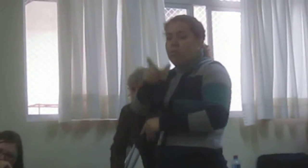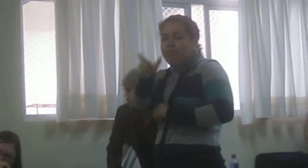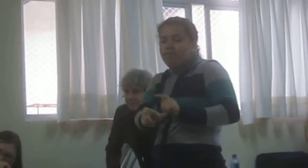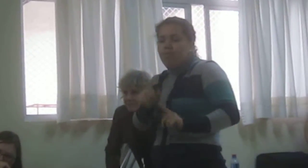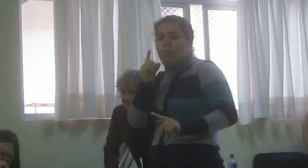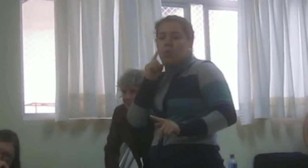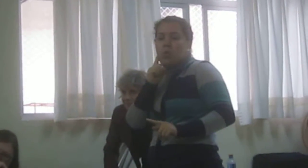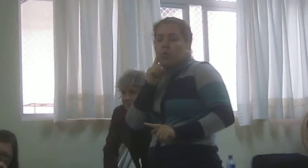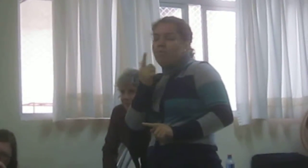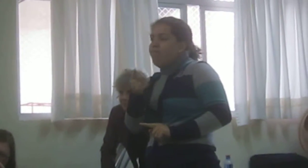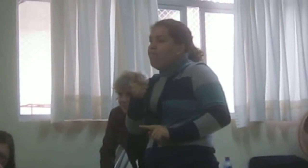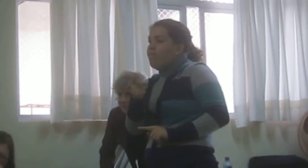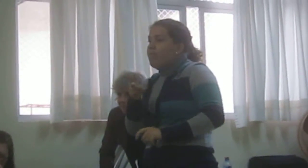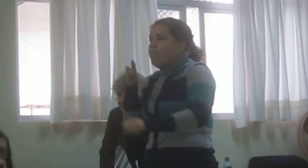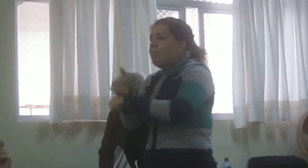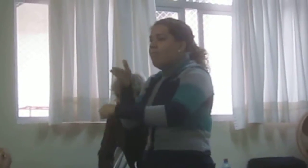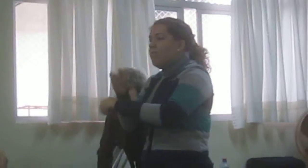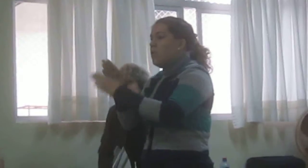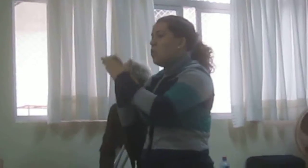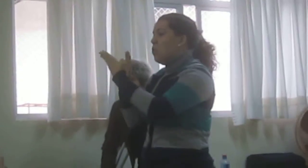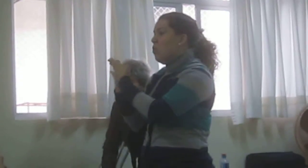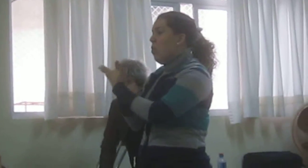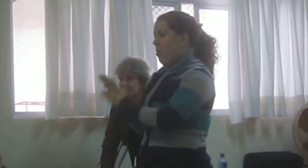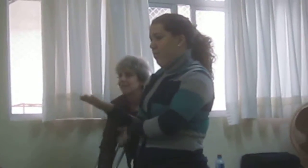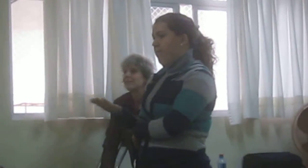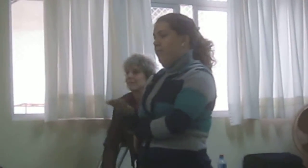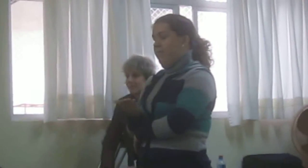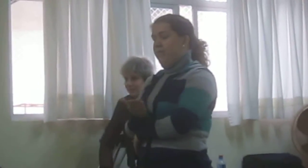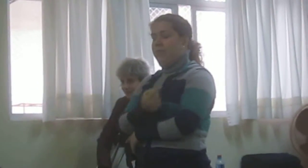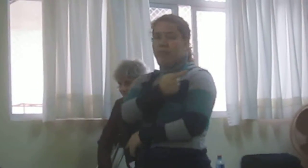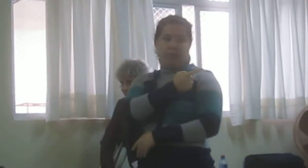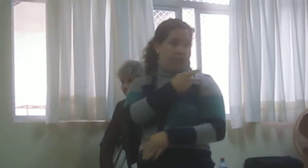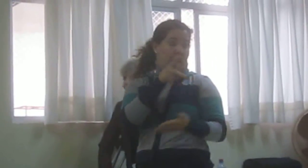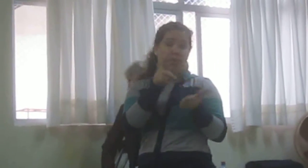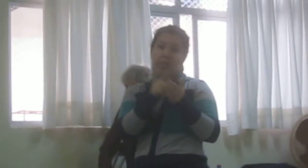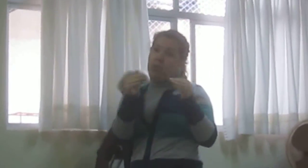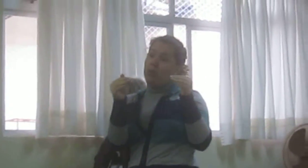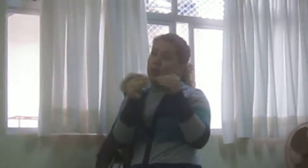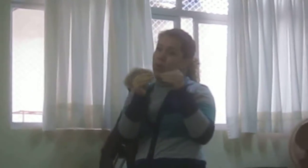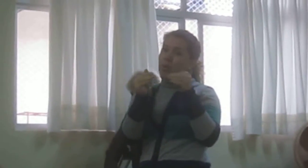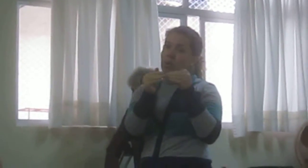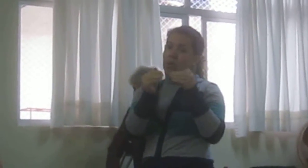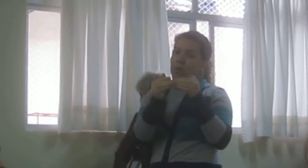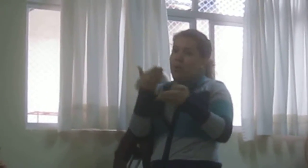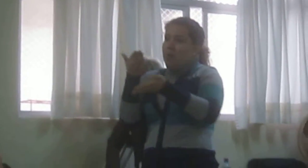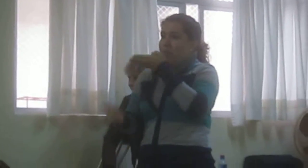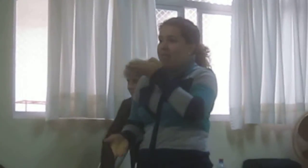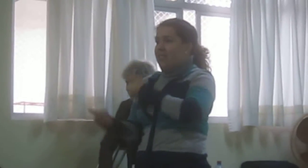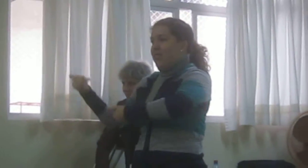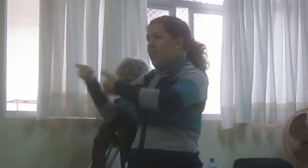que a surdência acaba perdendo. Então, de repente um tóquio,